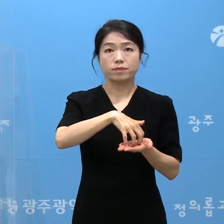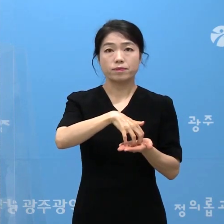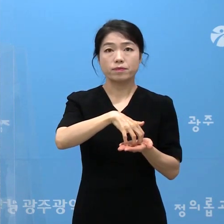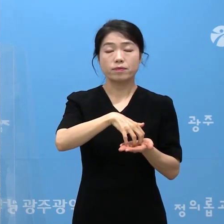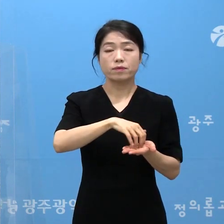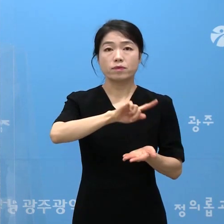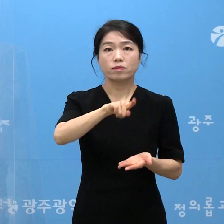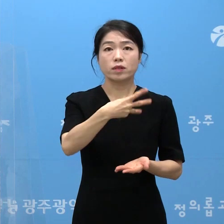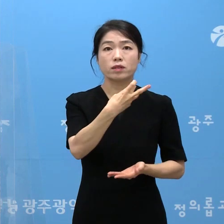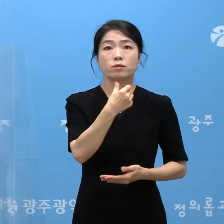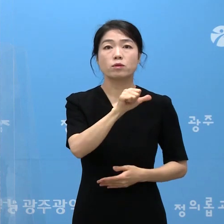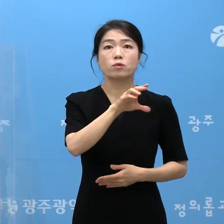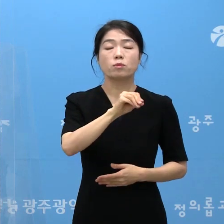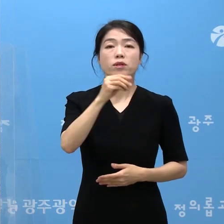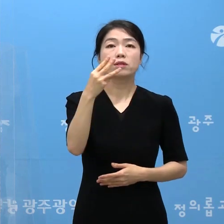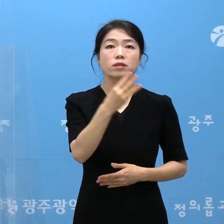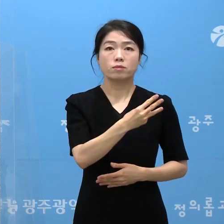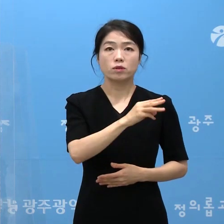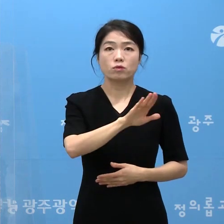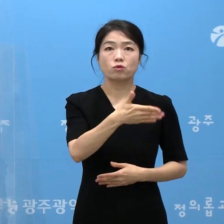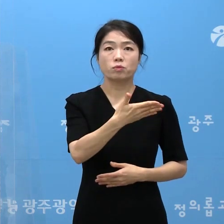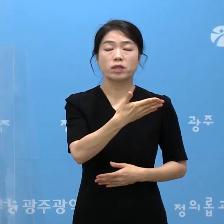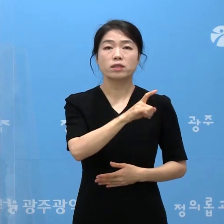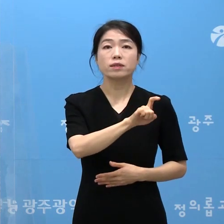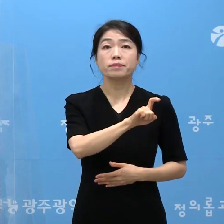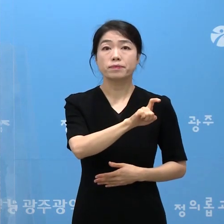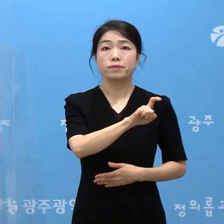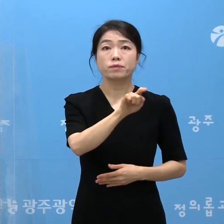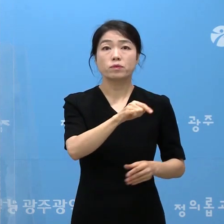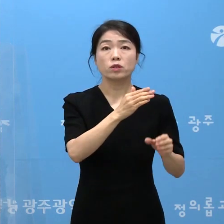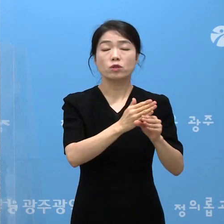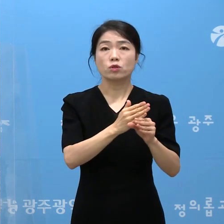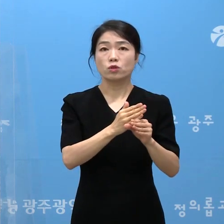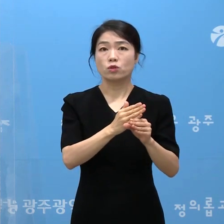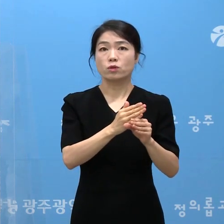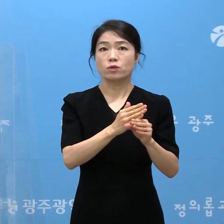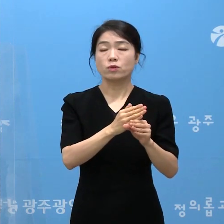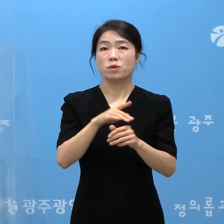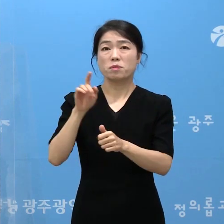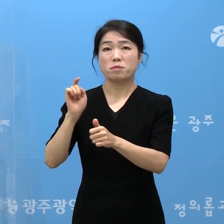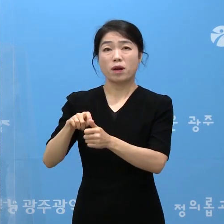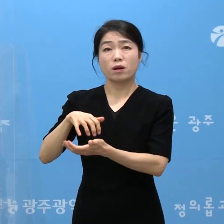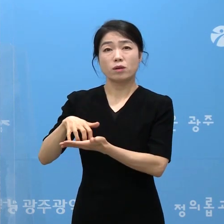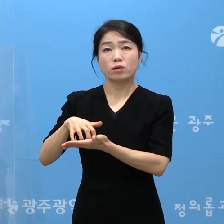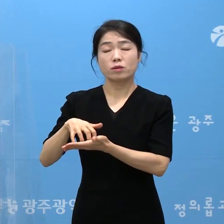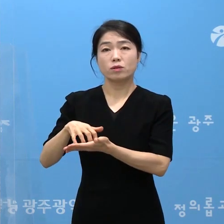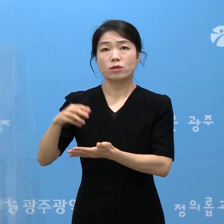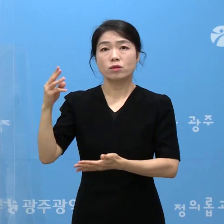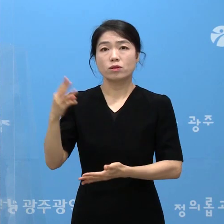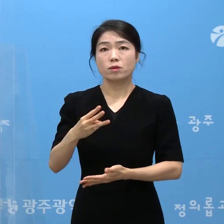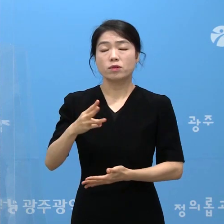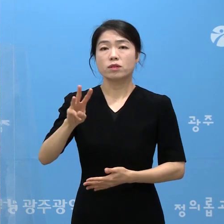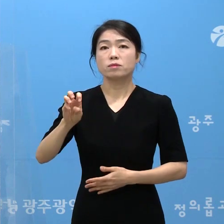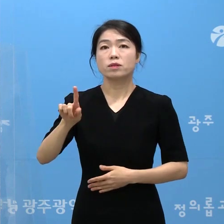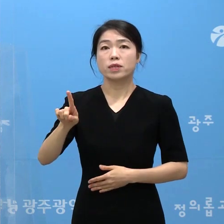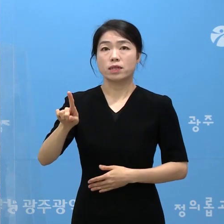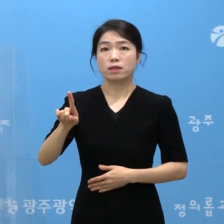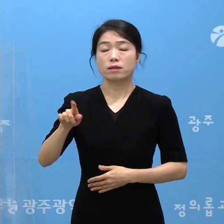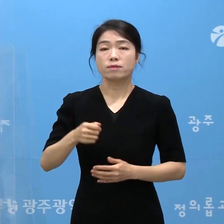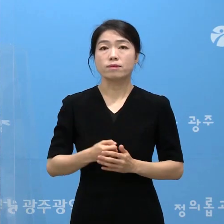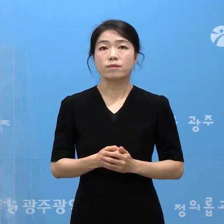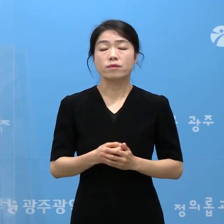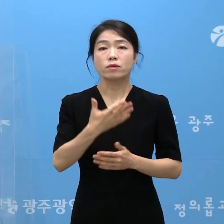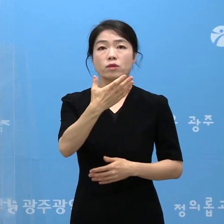135만 3910건으로 그중 총 누적 양성은 3031건이고